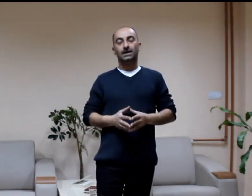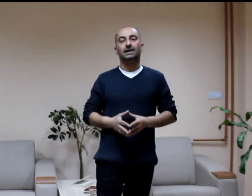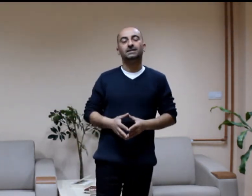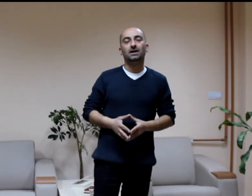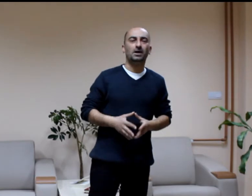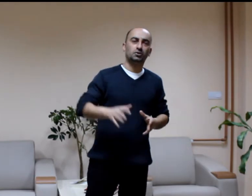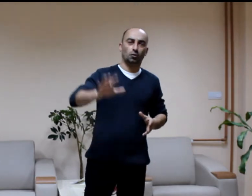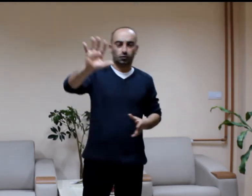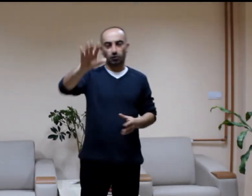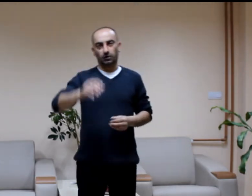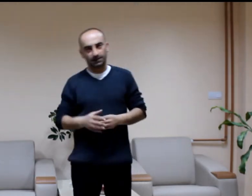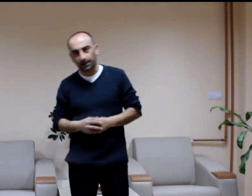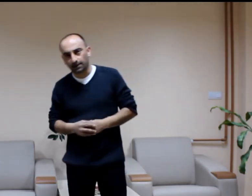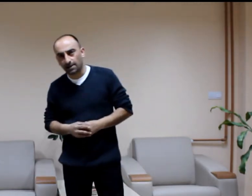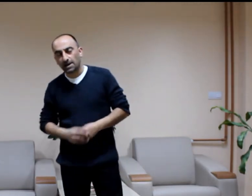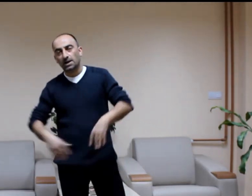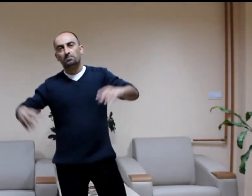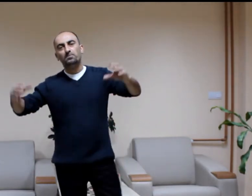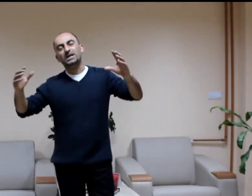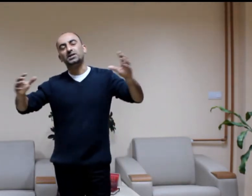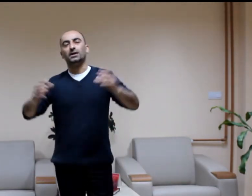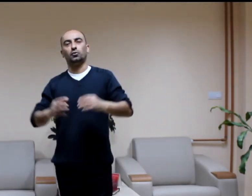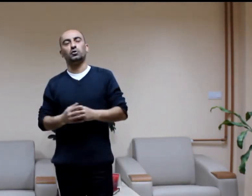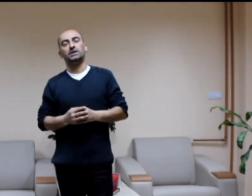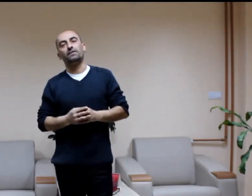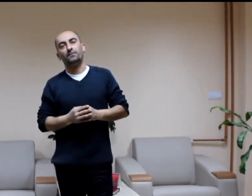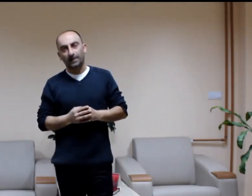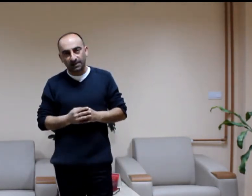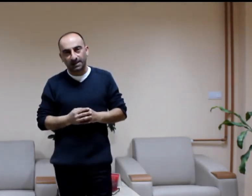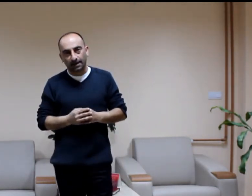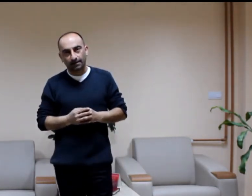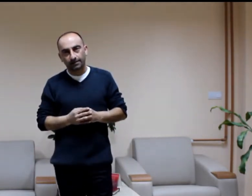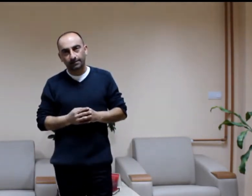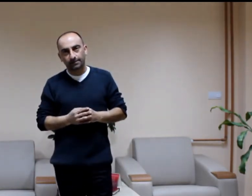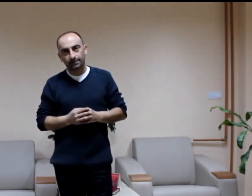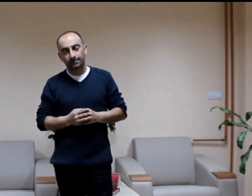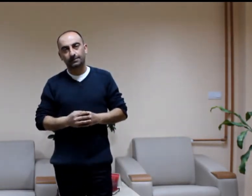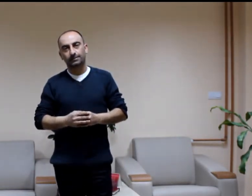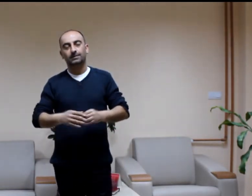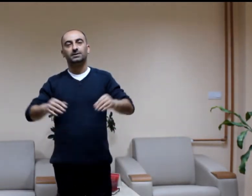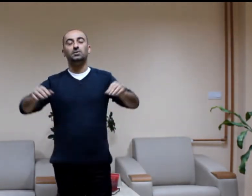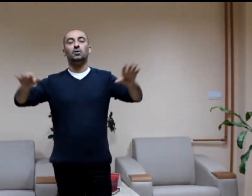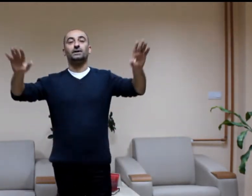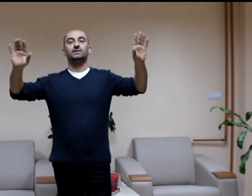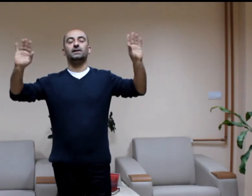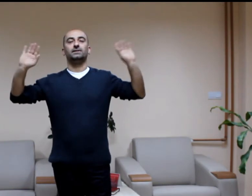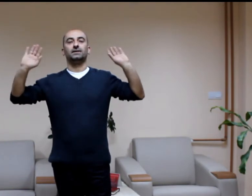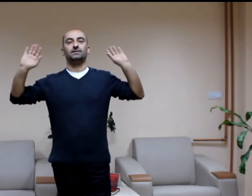Kadına beş soru sorulacak. Beşine doğru cevap verirse diplomasını alacak.